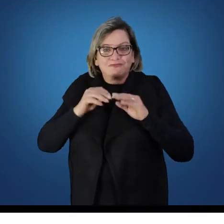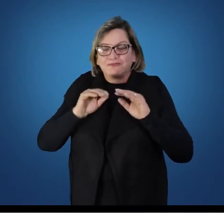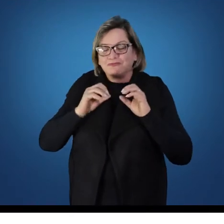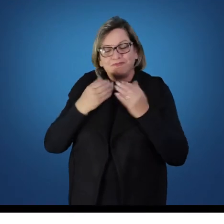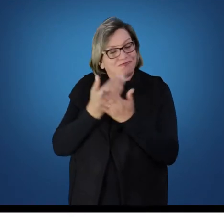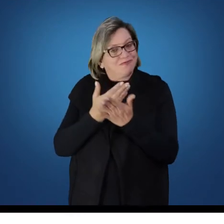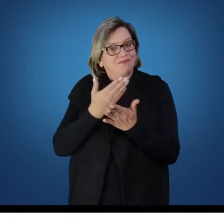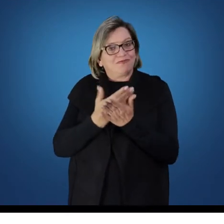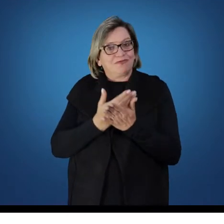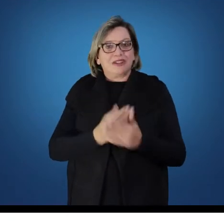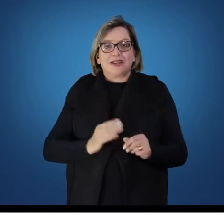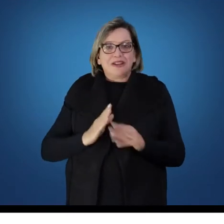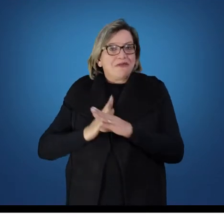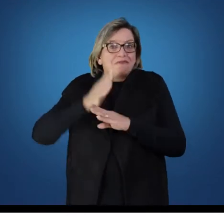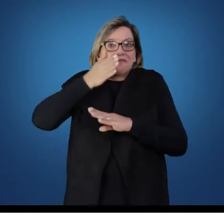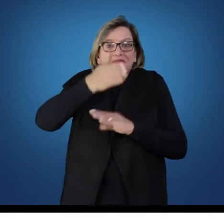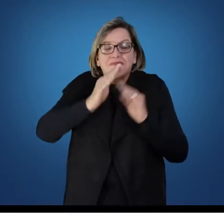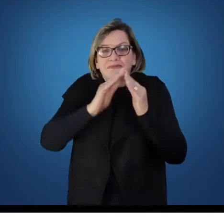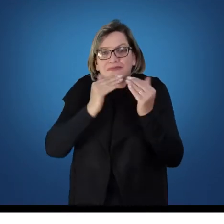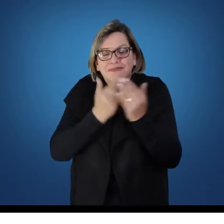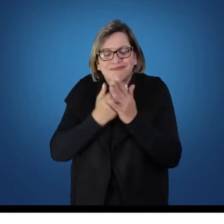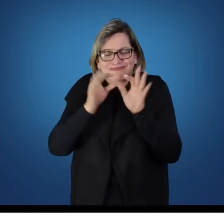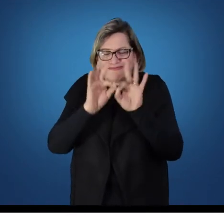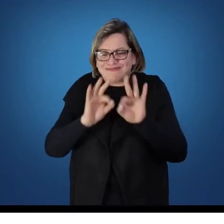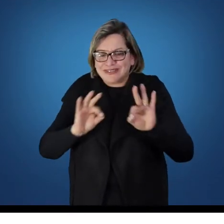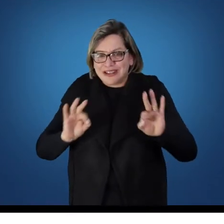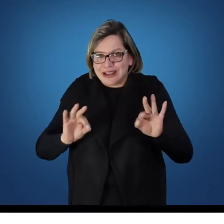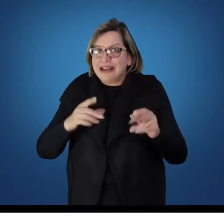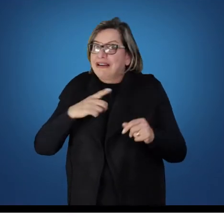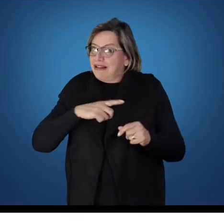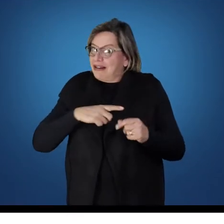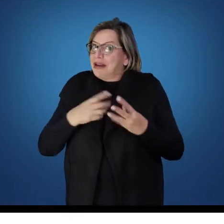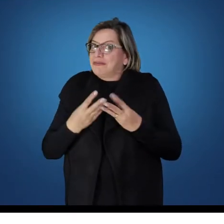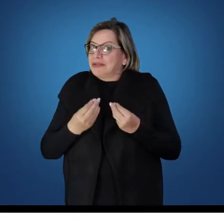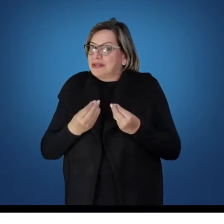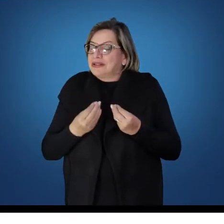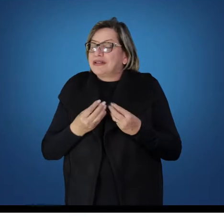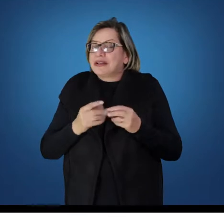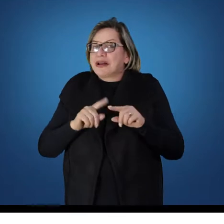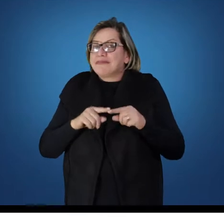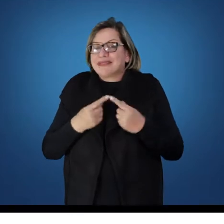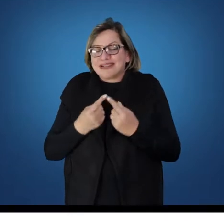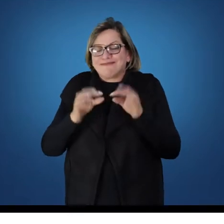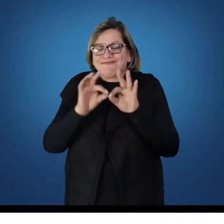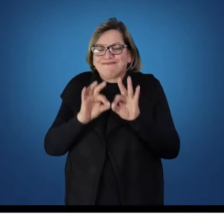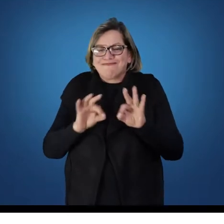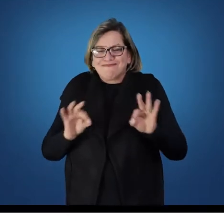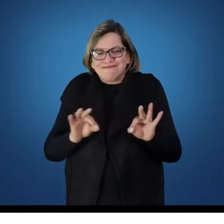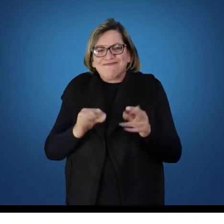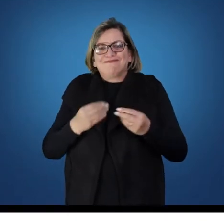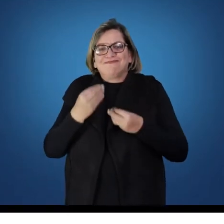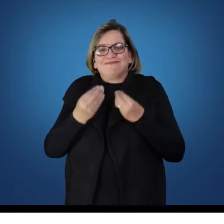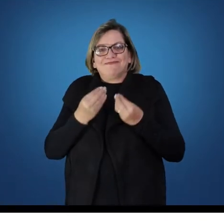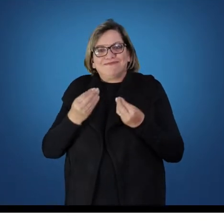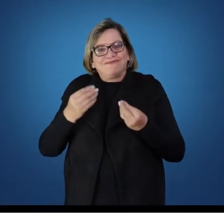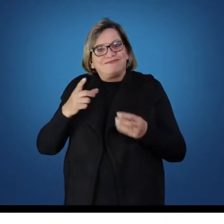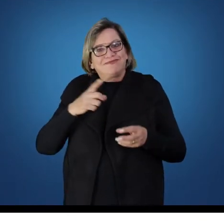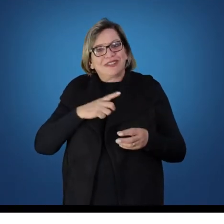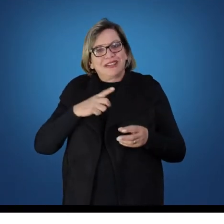As escolas ainda eram muito precárias, apesar de uma grande expansão do tempo de João VI, ainda havia essa necessidade de se